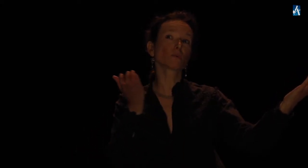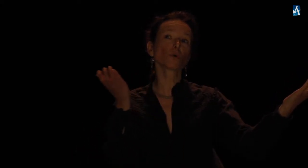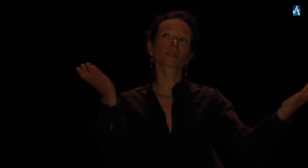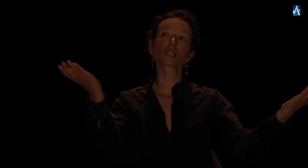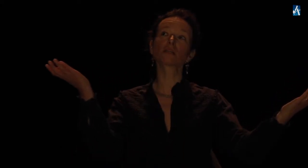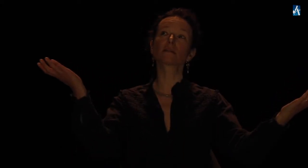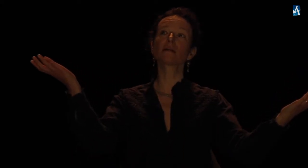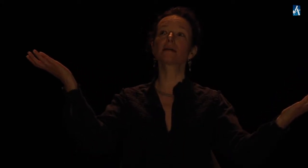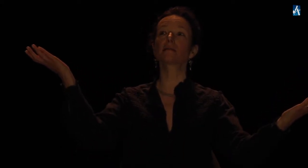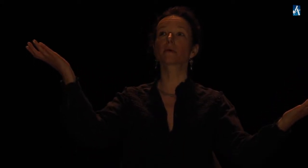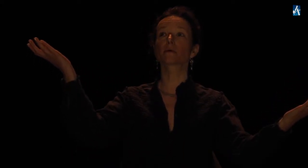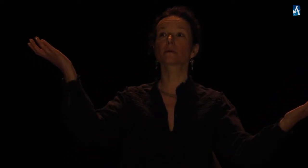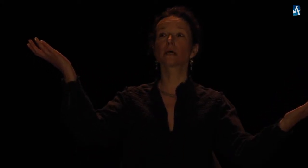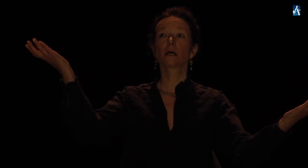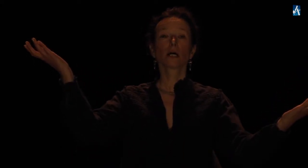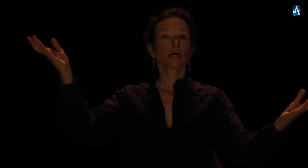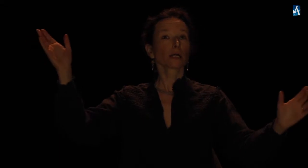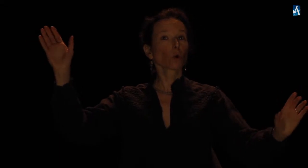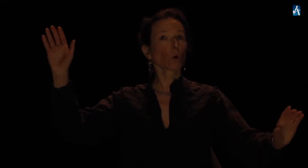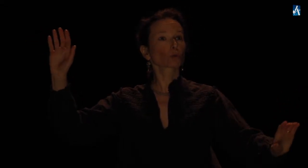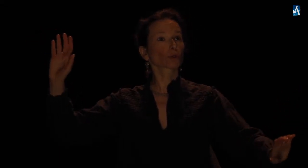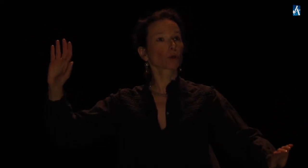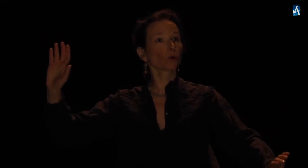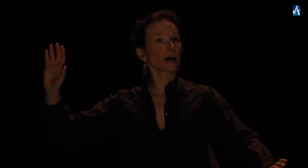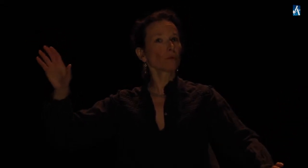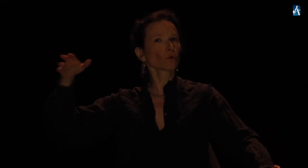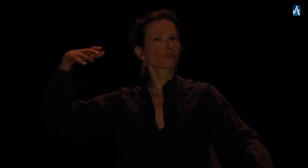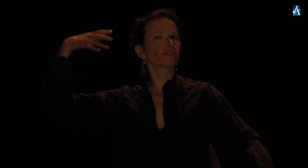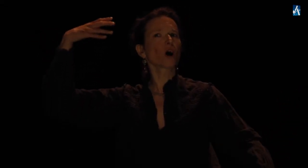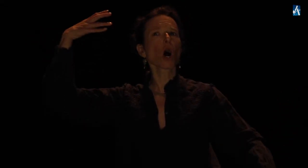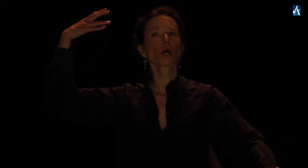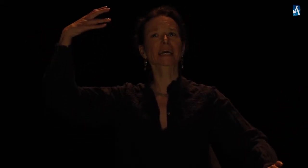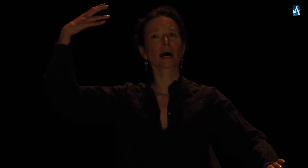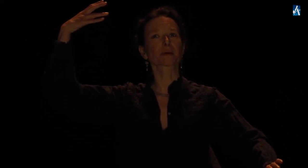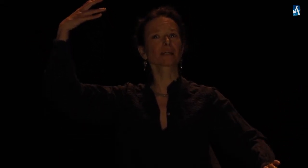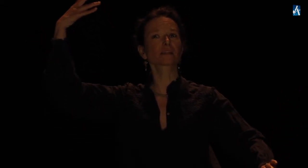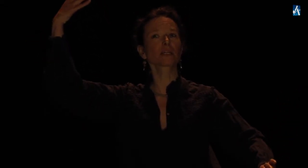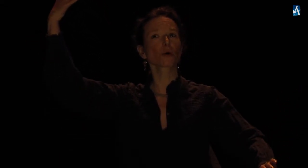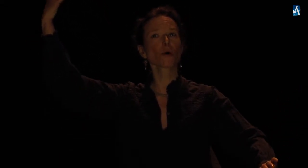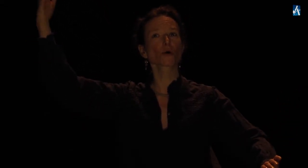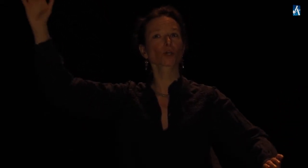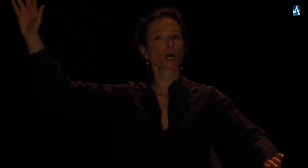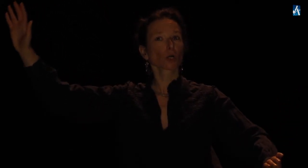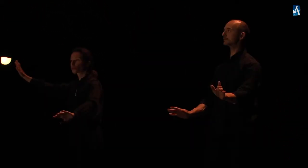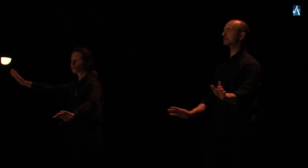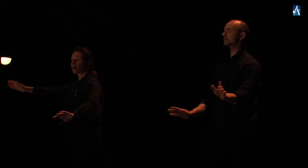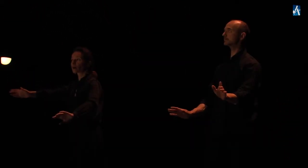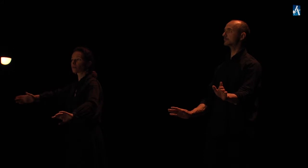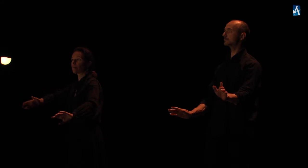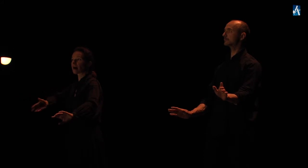but légitime, Et l'autre, Dont l'amour fort et capricieux Douta de ma